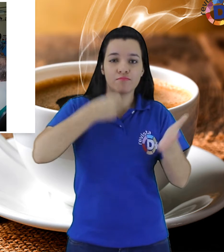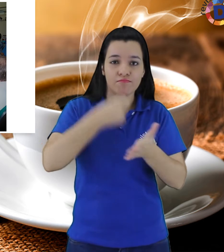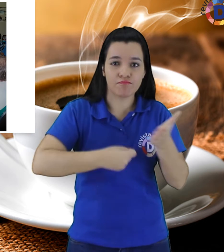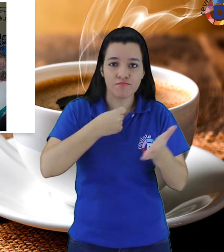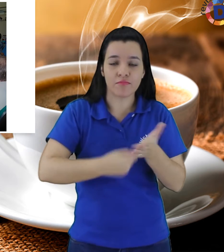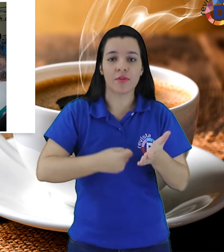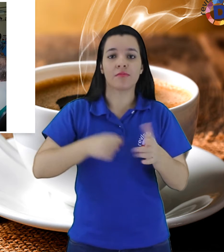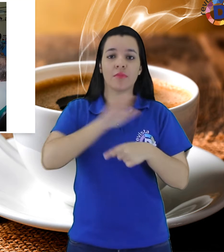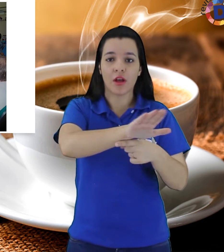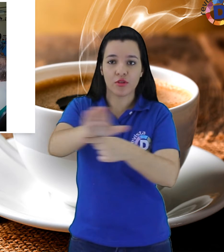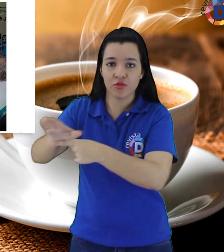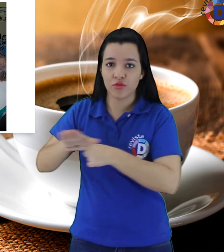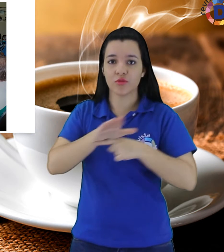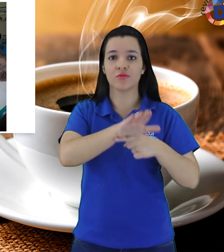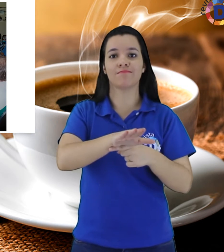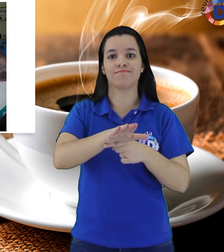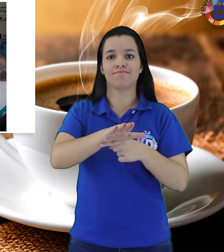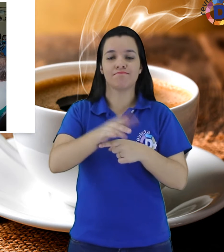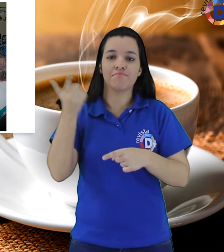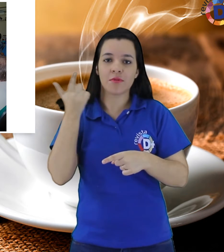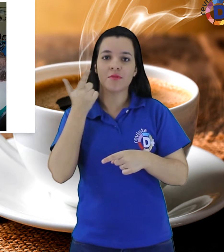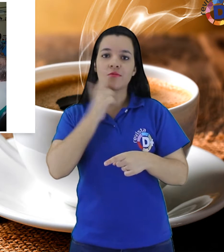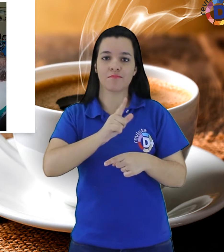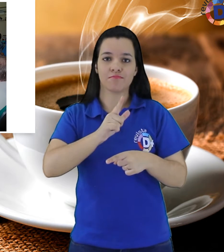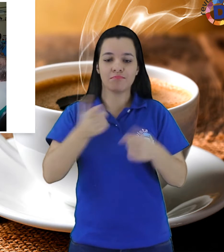direitos da população de Cidade Tiradentes.